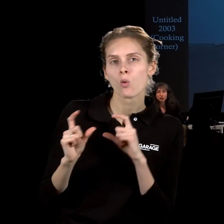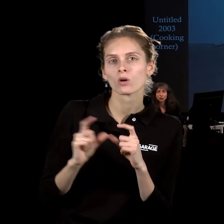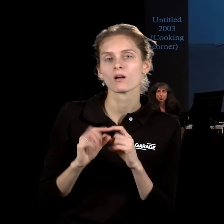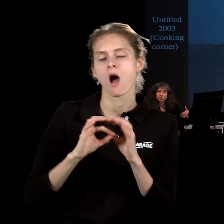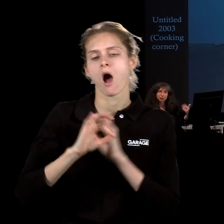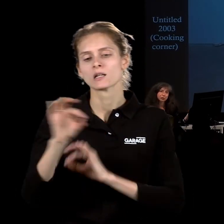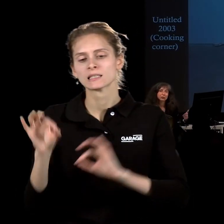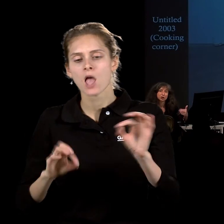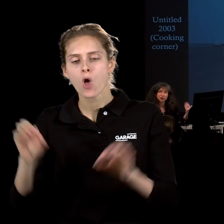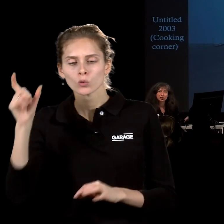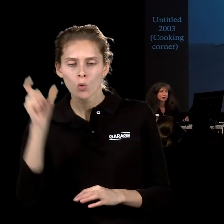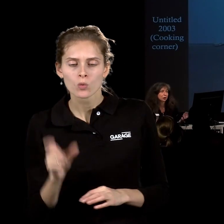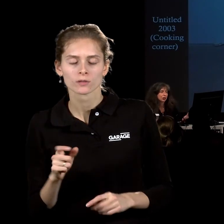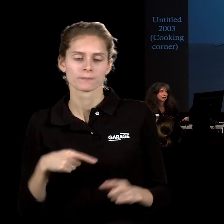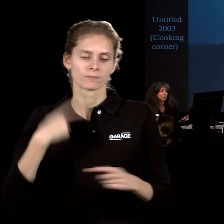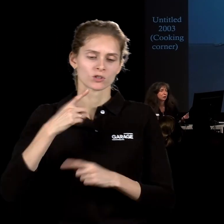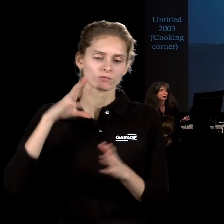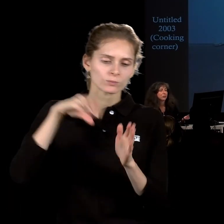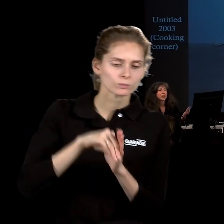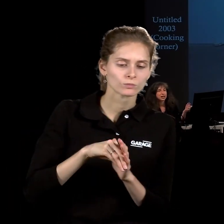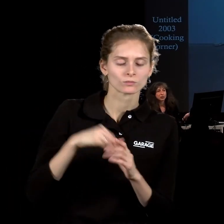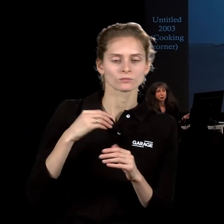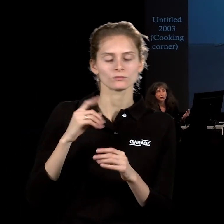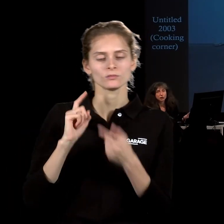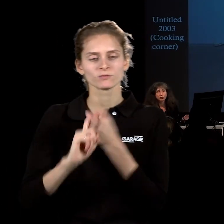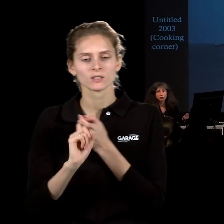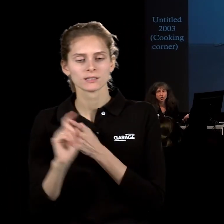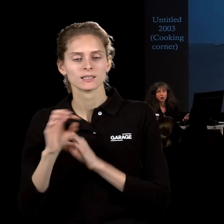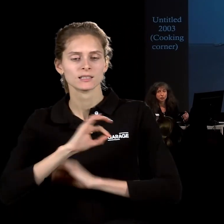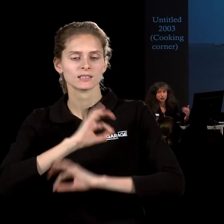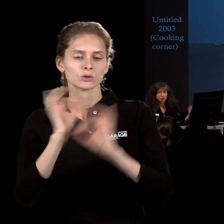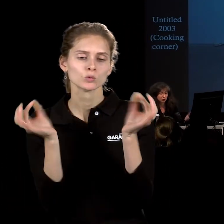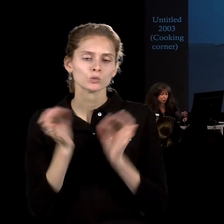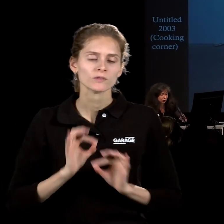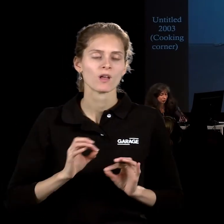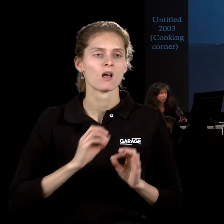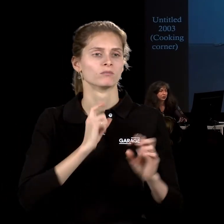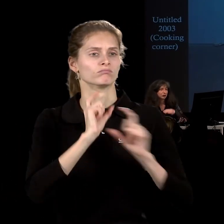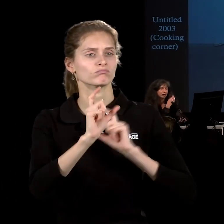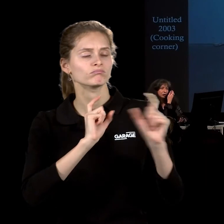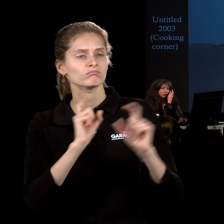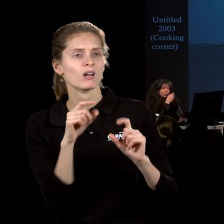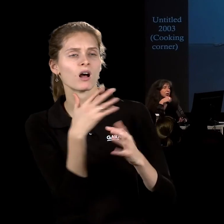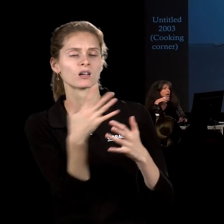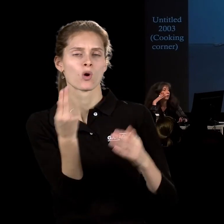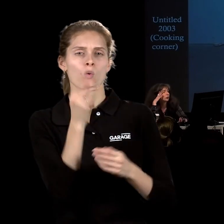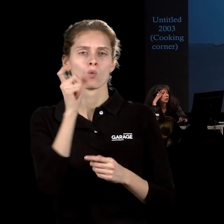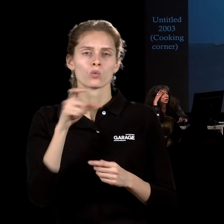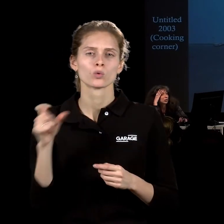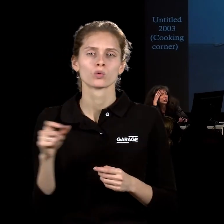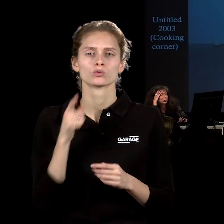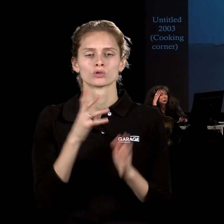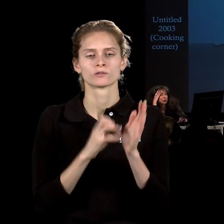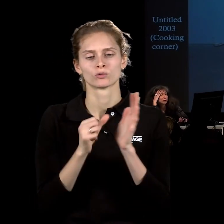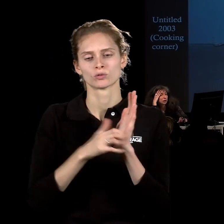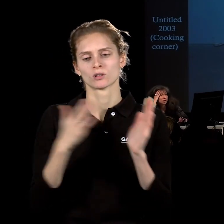архитекторами, через это включается в искусство, и ведёт диалог в том числе с различными художниками 60-х годов. Вот